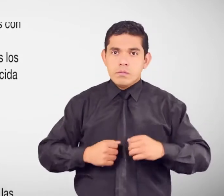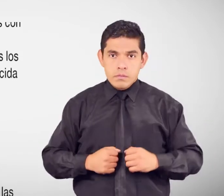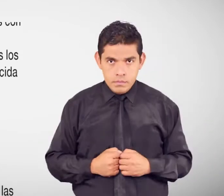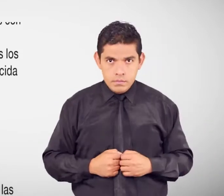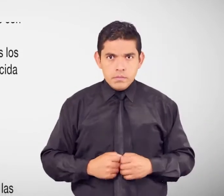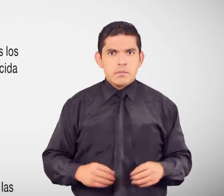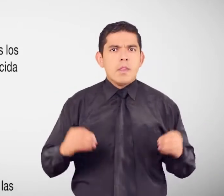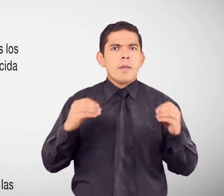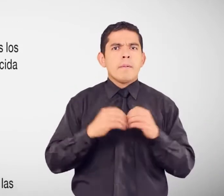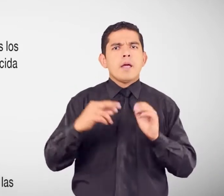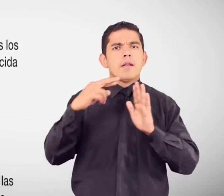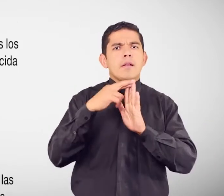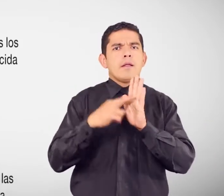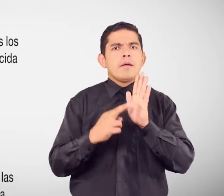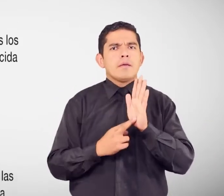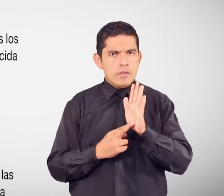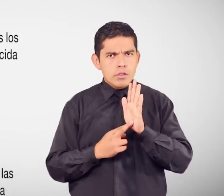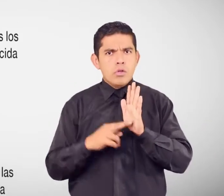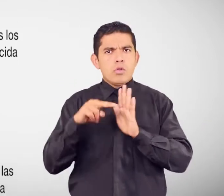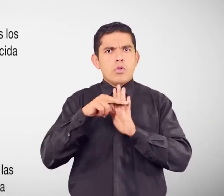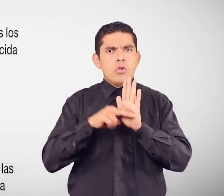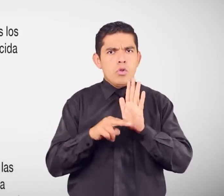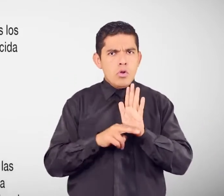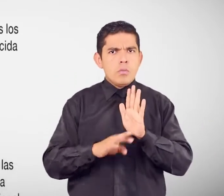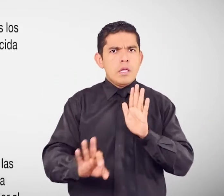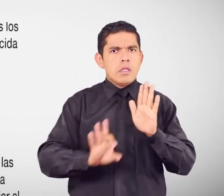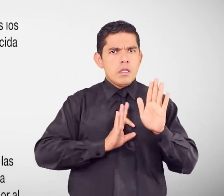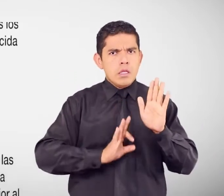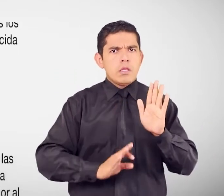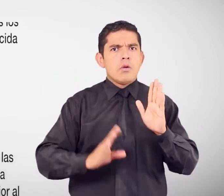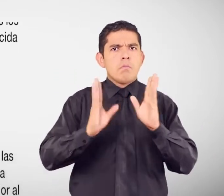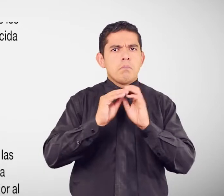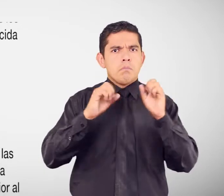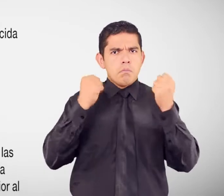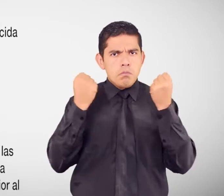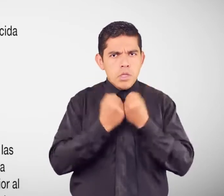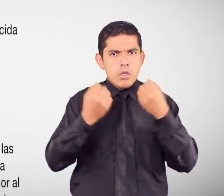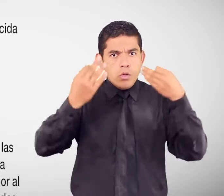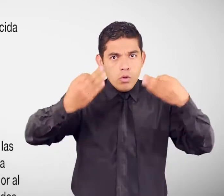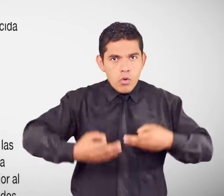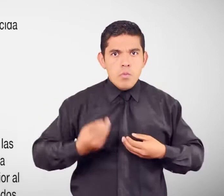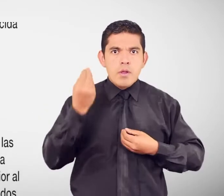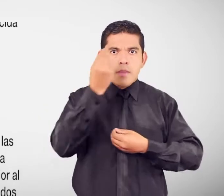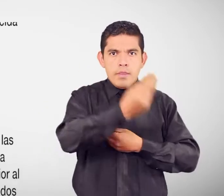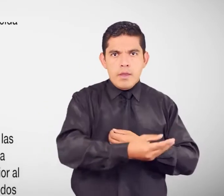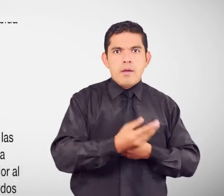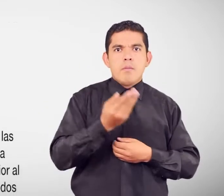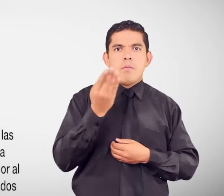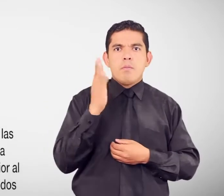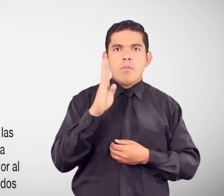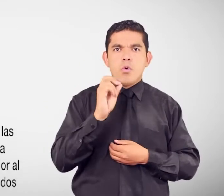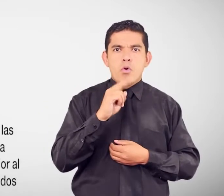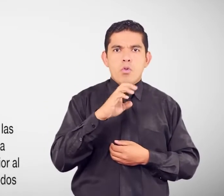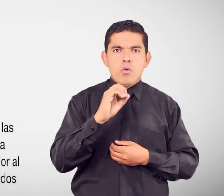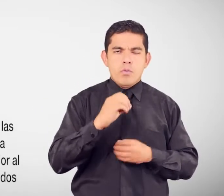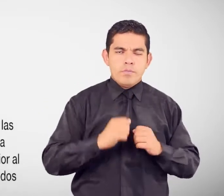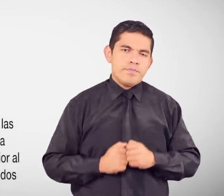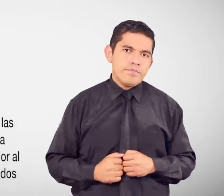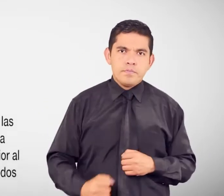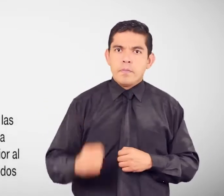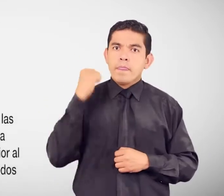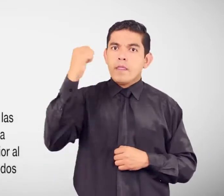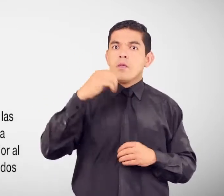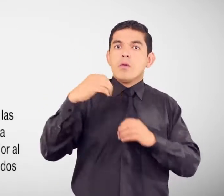MIES Para esta transferencia Derechos y obligaciones Pensión por discapacidad ¿En qué consiste?